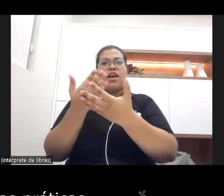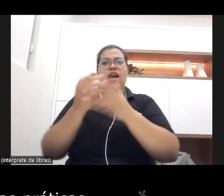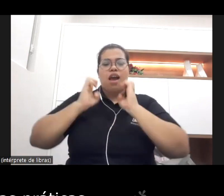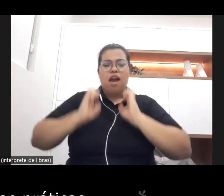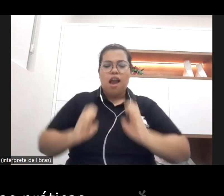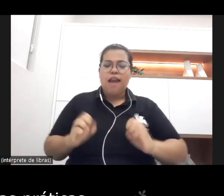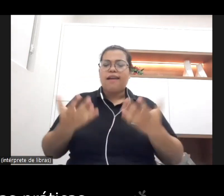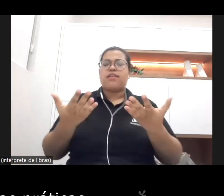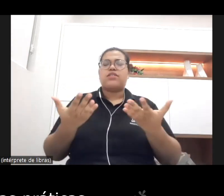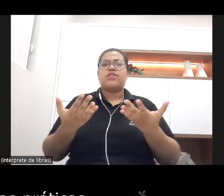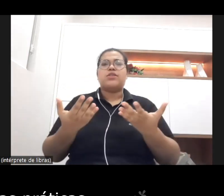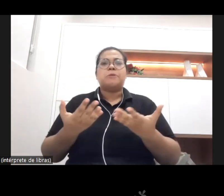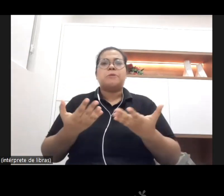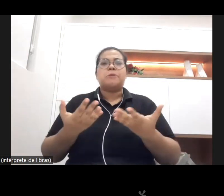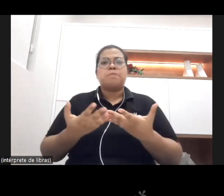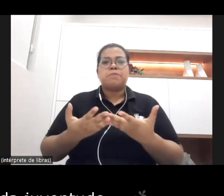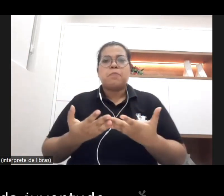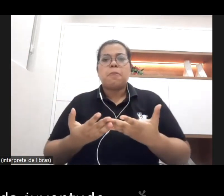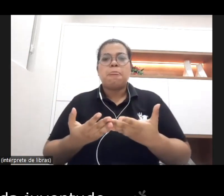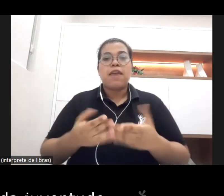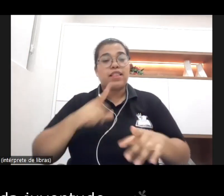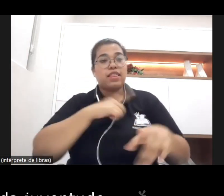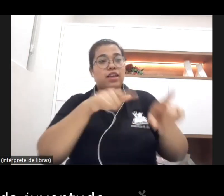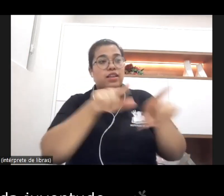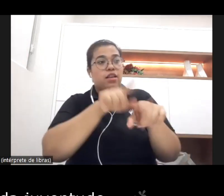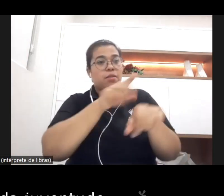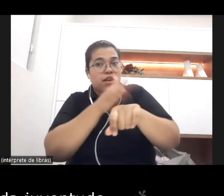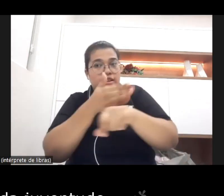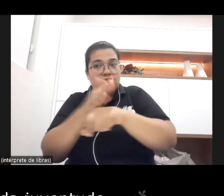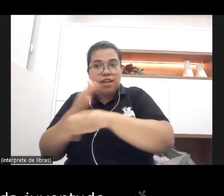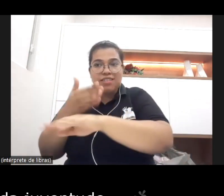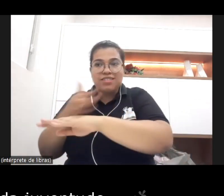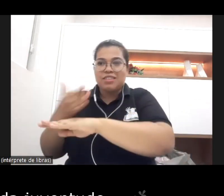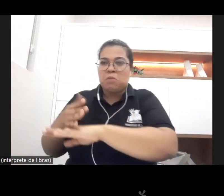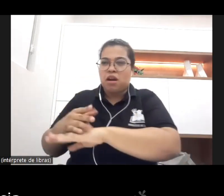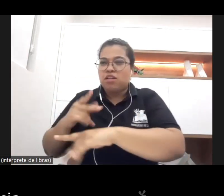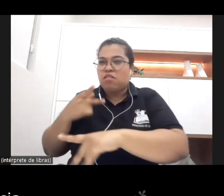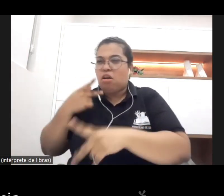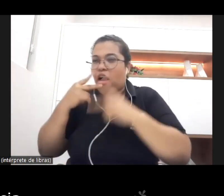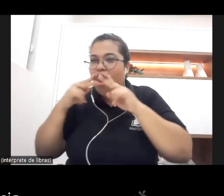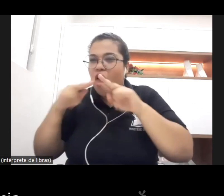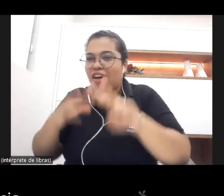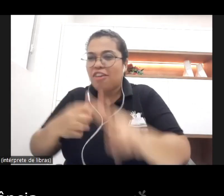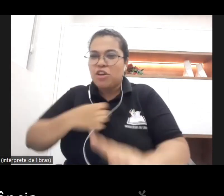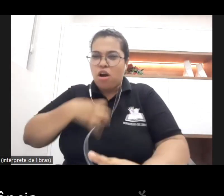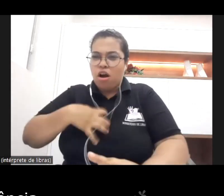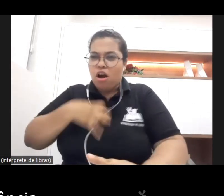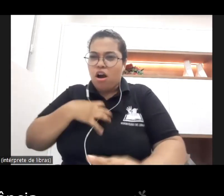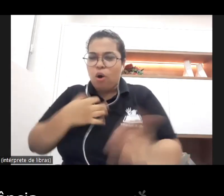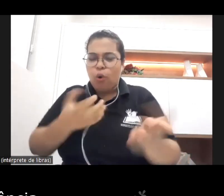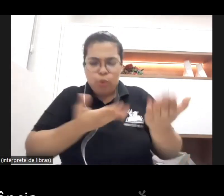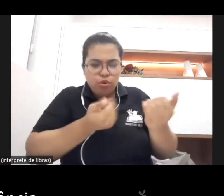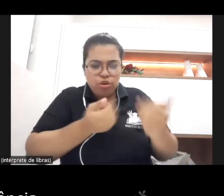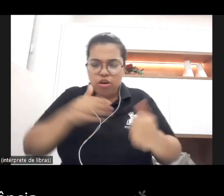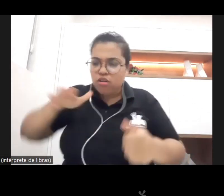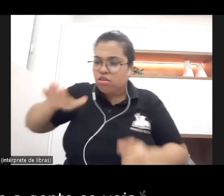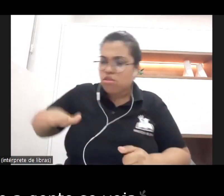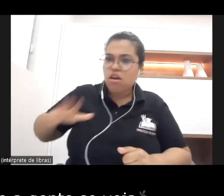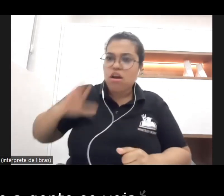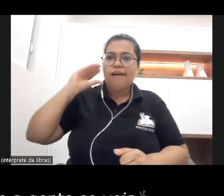referentes a essas práticas de ódio a questão da juventude da infância da adolescência